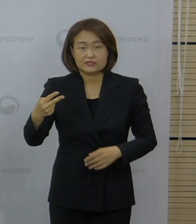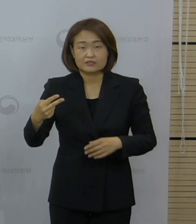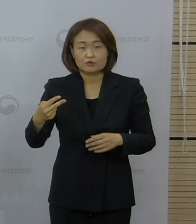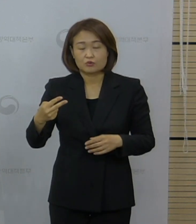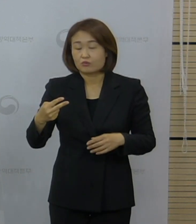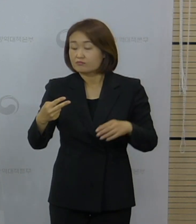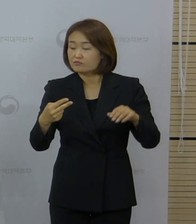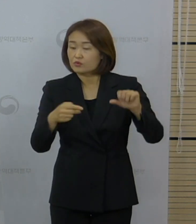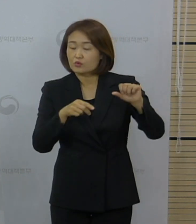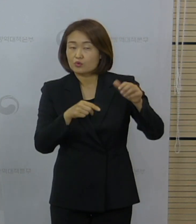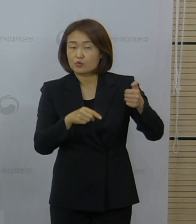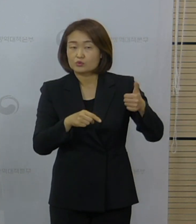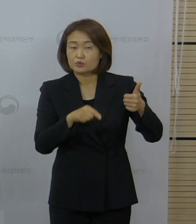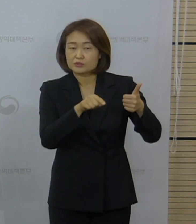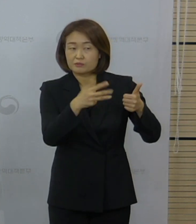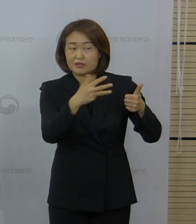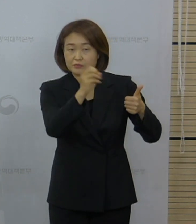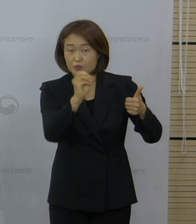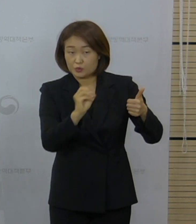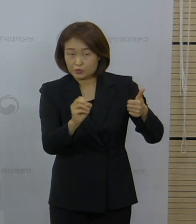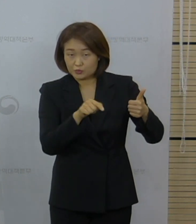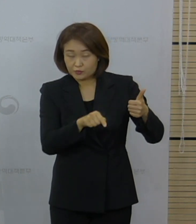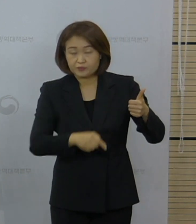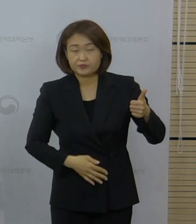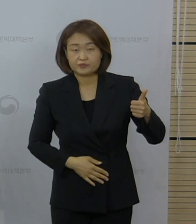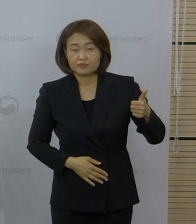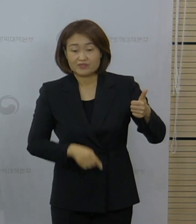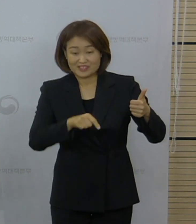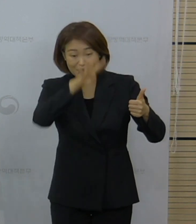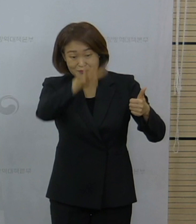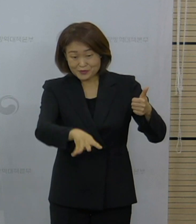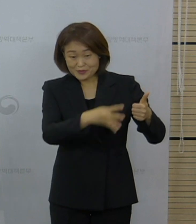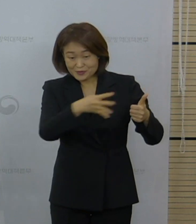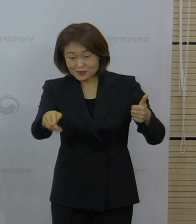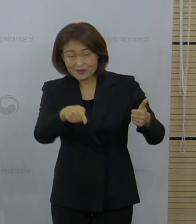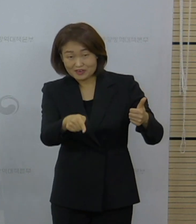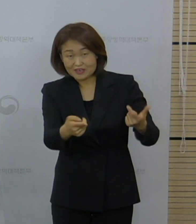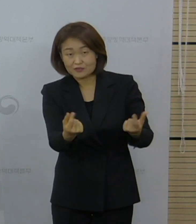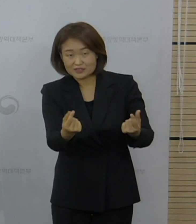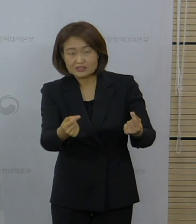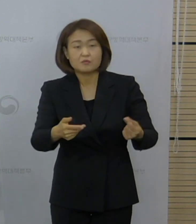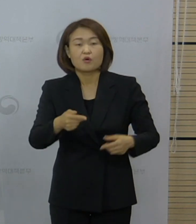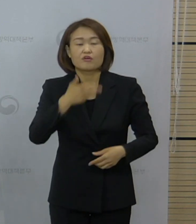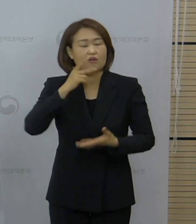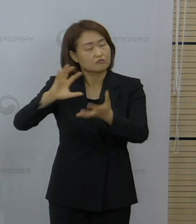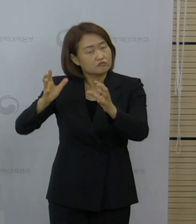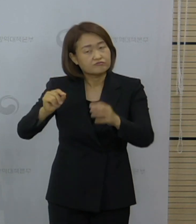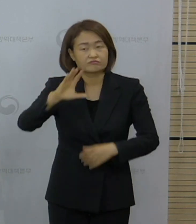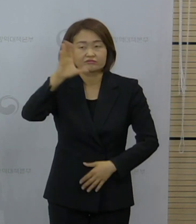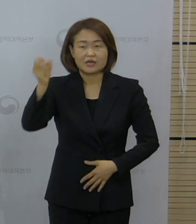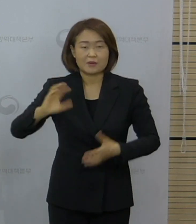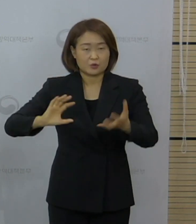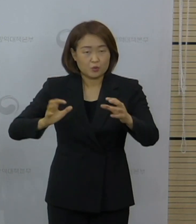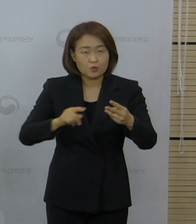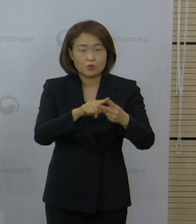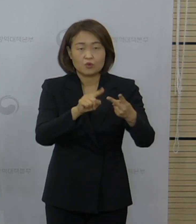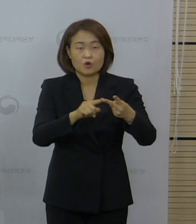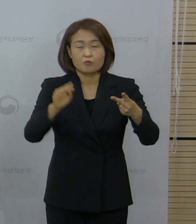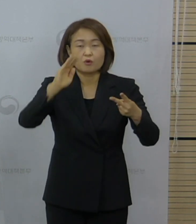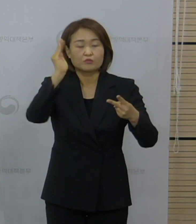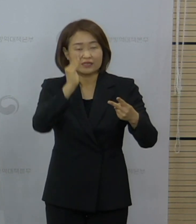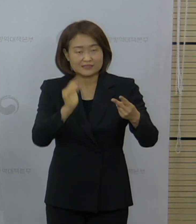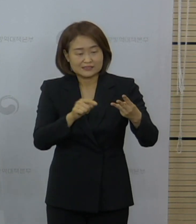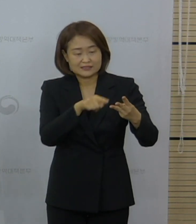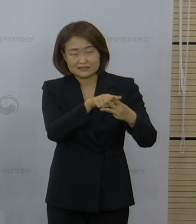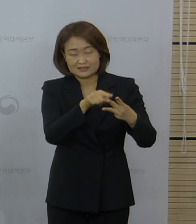55.8% 했고 여기에서는 표에 제시된 바와 같이 영국, 남아공, 다음에 브라질 변이가